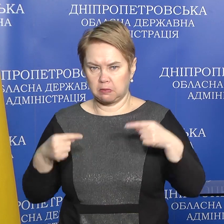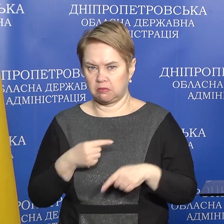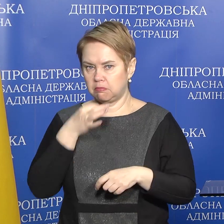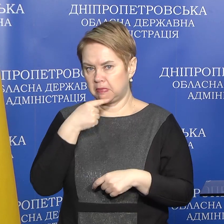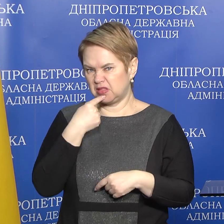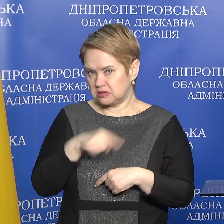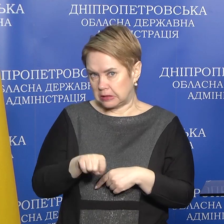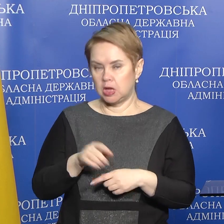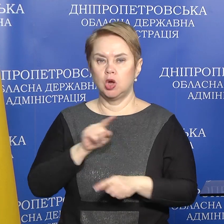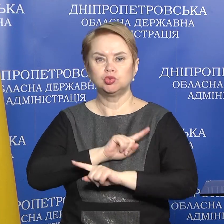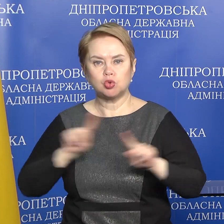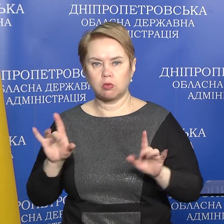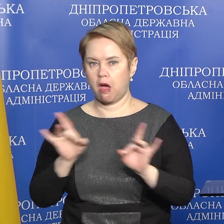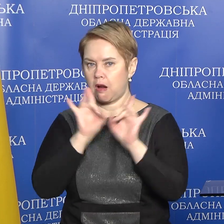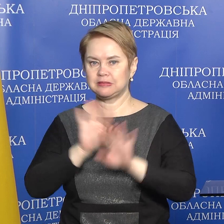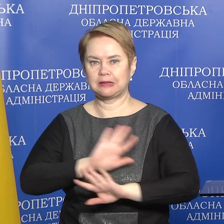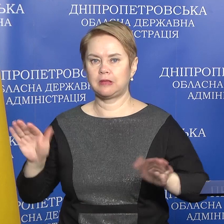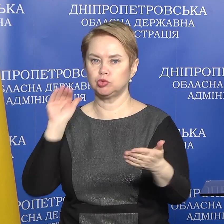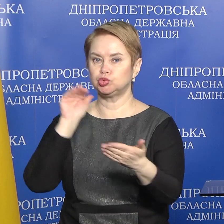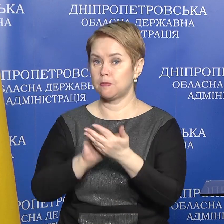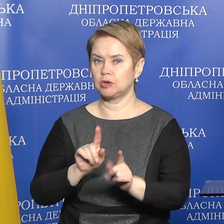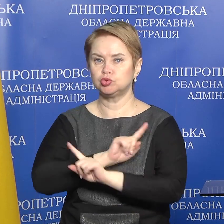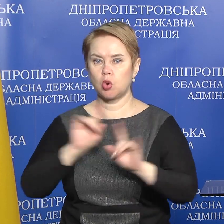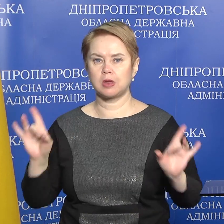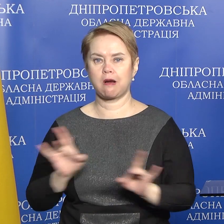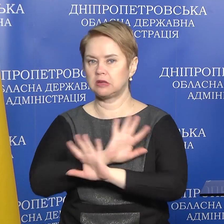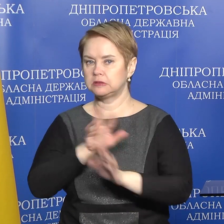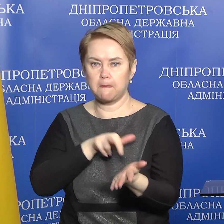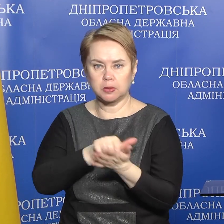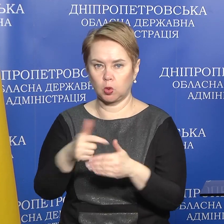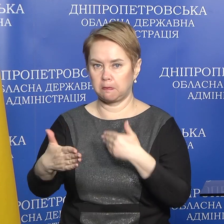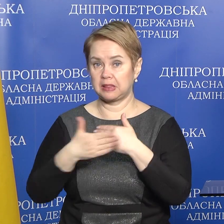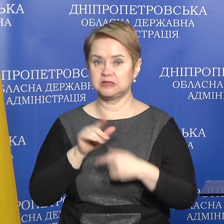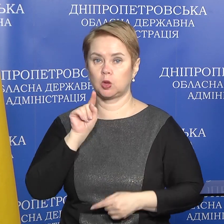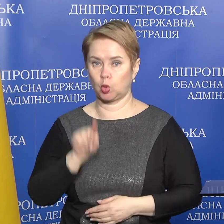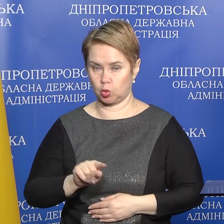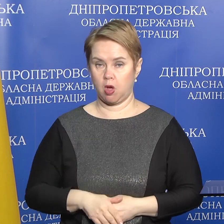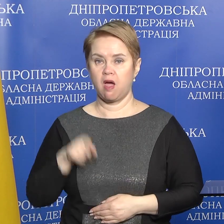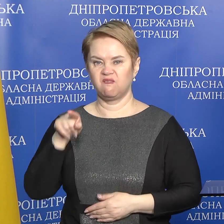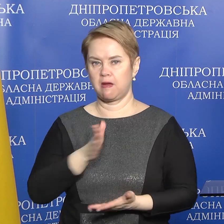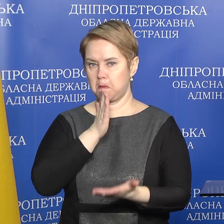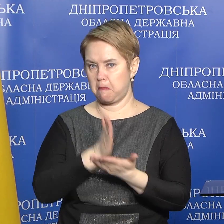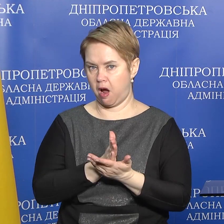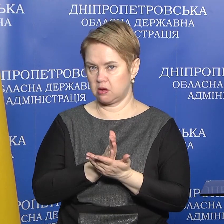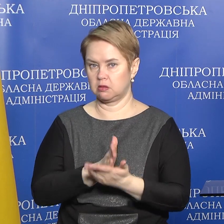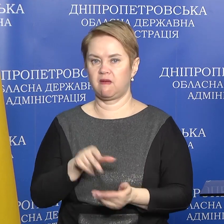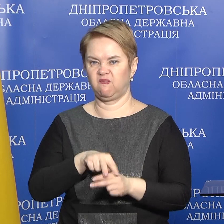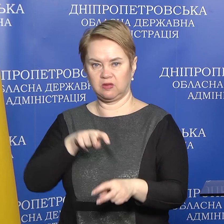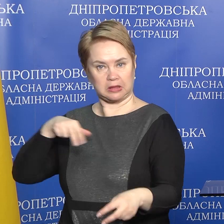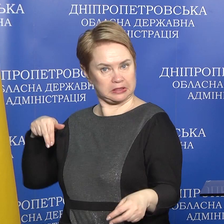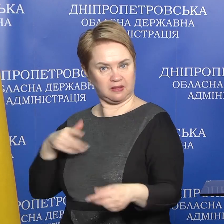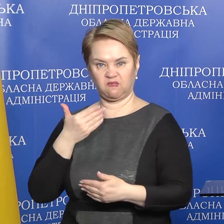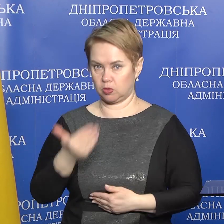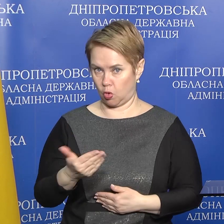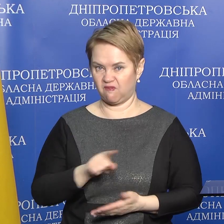підозрілим, в жодному разі його не чіпаєте, в жодному разі не підходьте до нього близько. Ви маєте відійти від